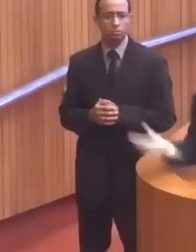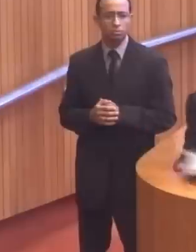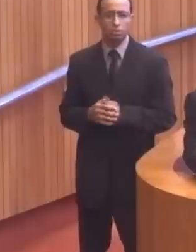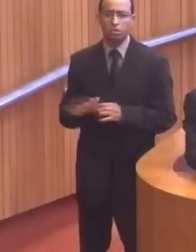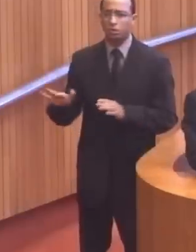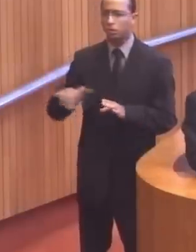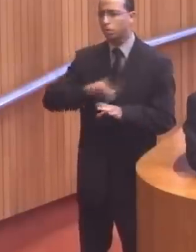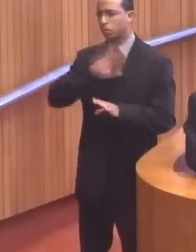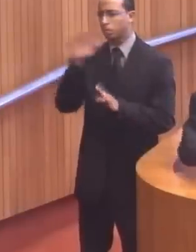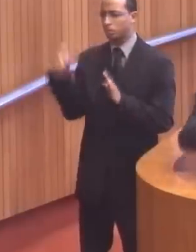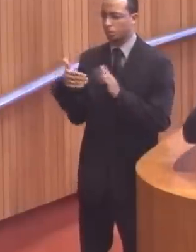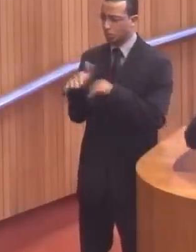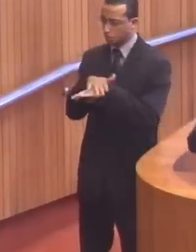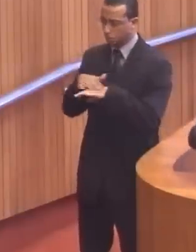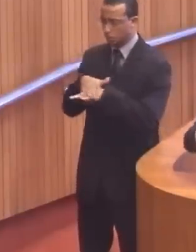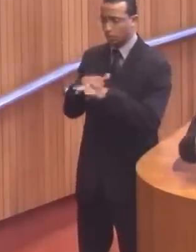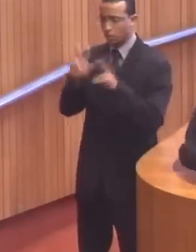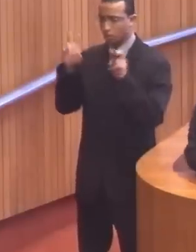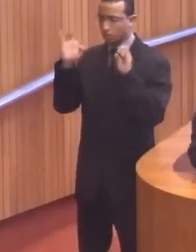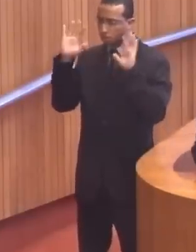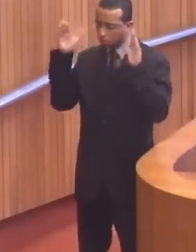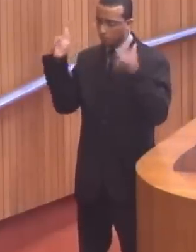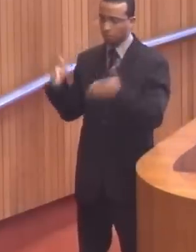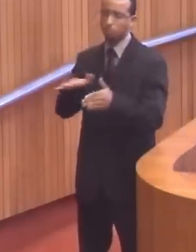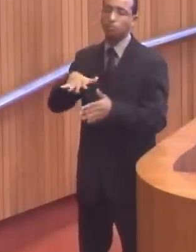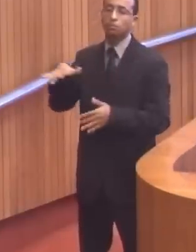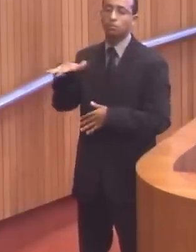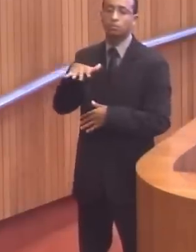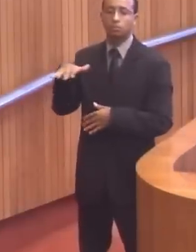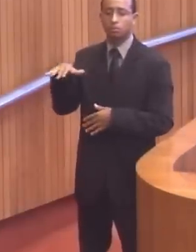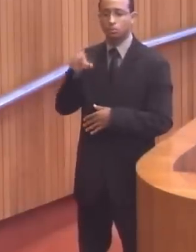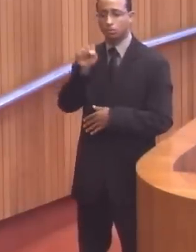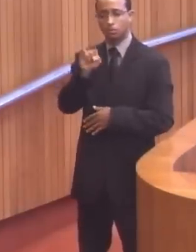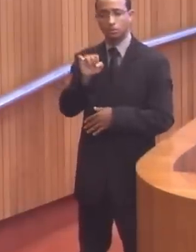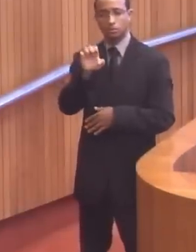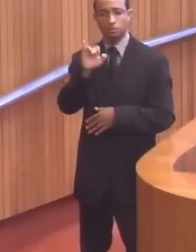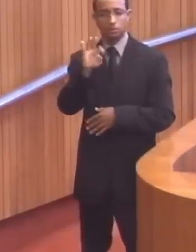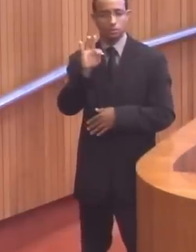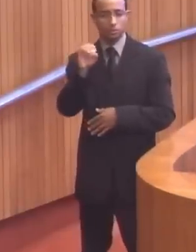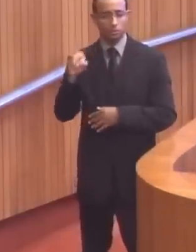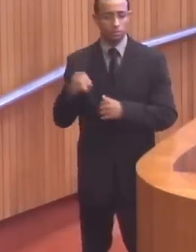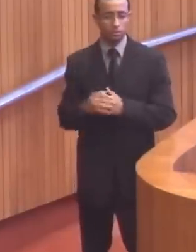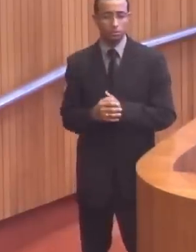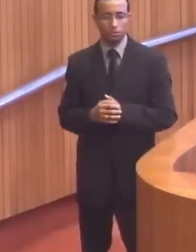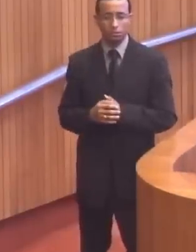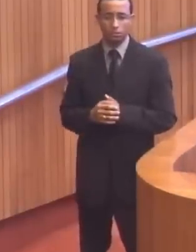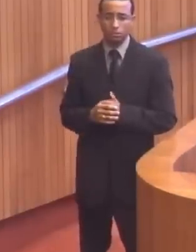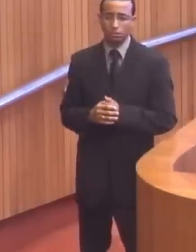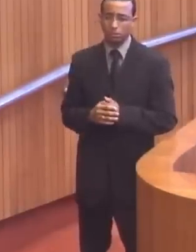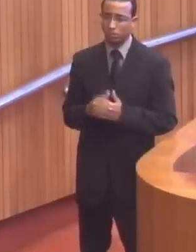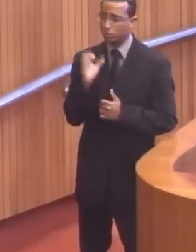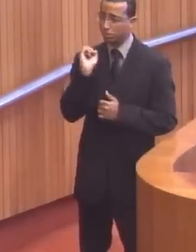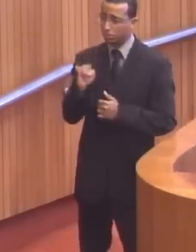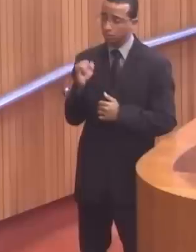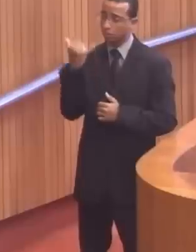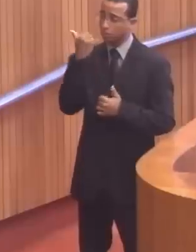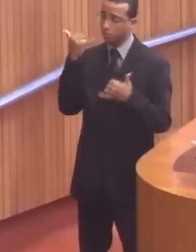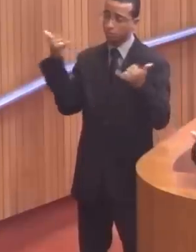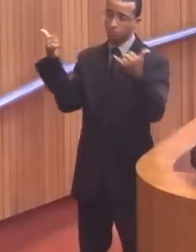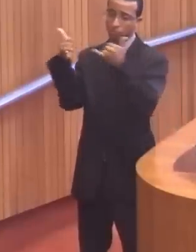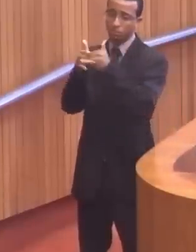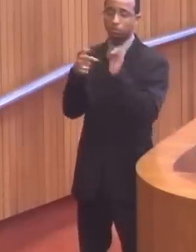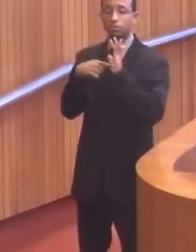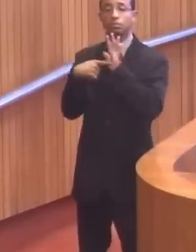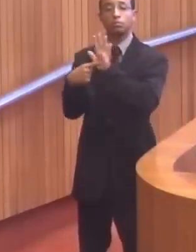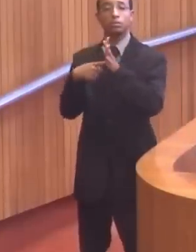todo o assunto que eu falei com ele era, unisclutivamente, sobre sítio. Se interceptaram o telefone dele,